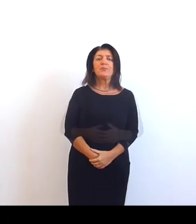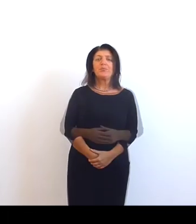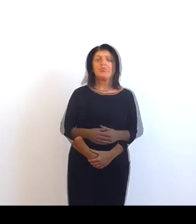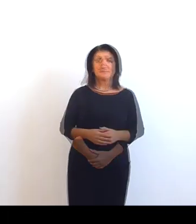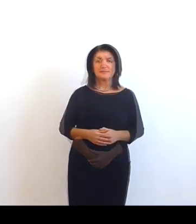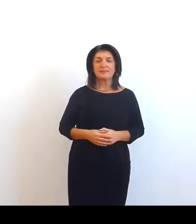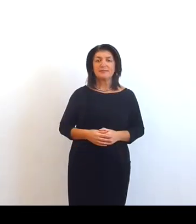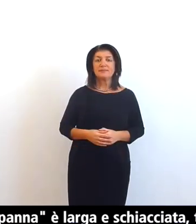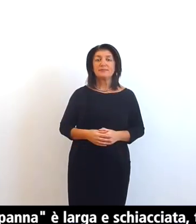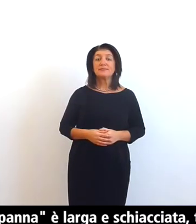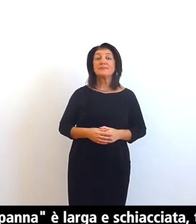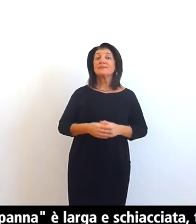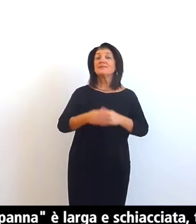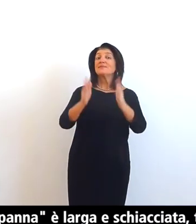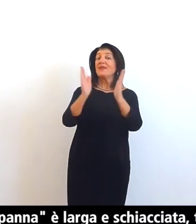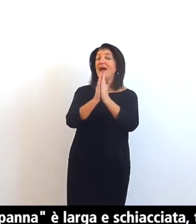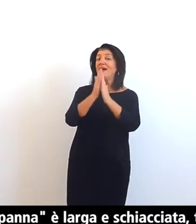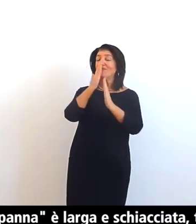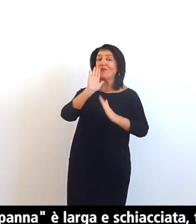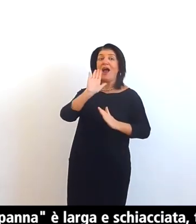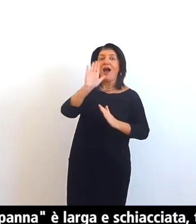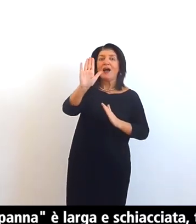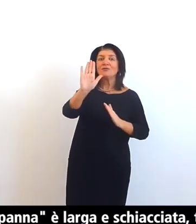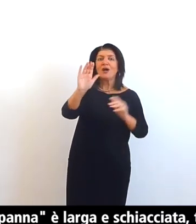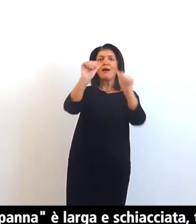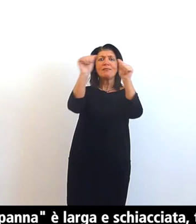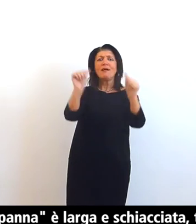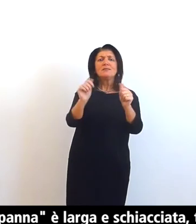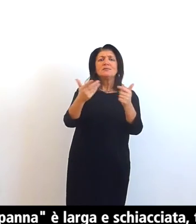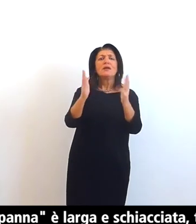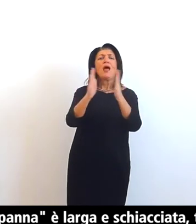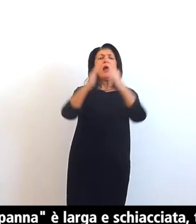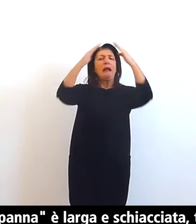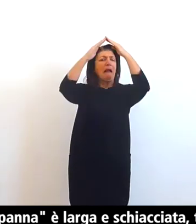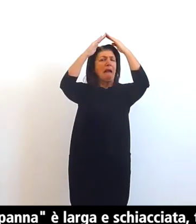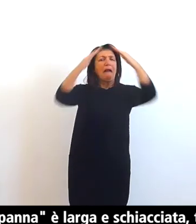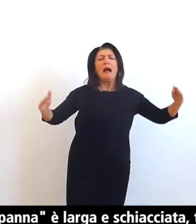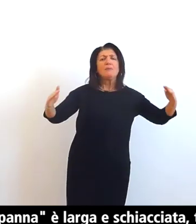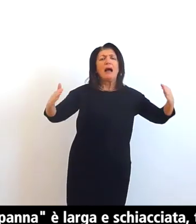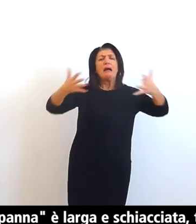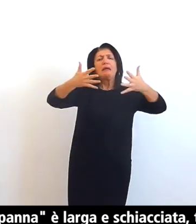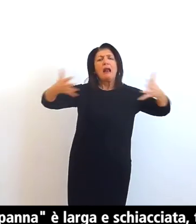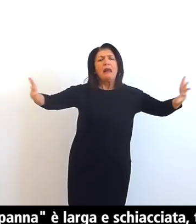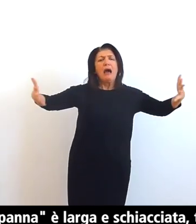la facciata a capanna è larga e schiacciata tipica dei casali di campagna